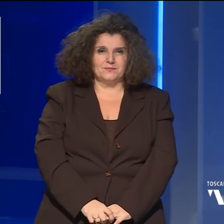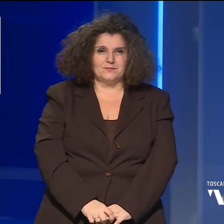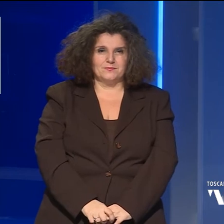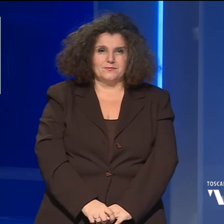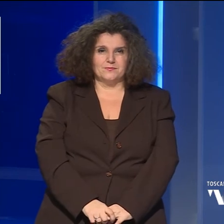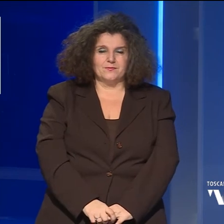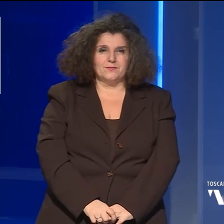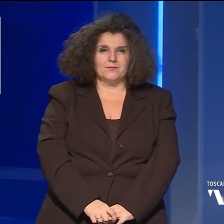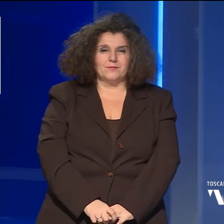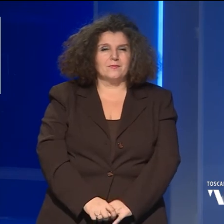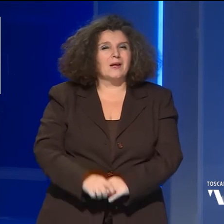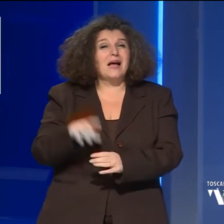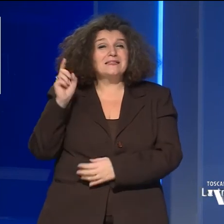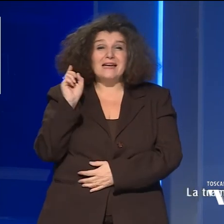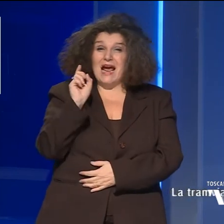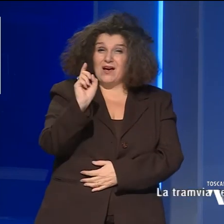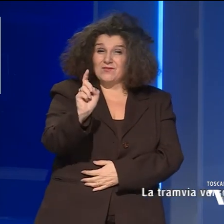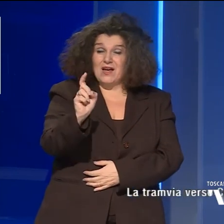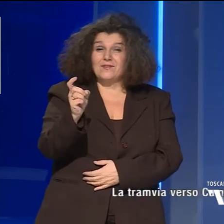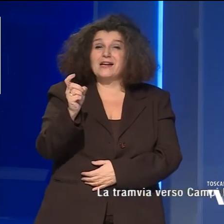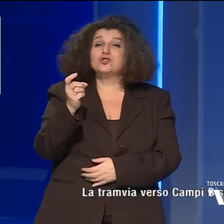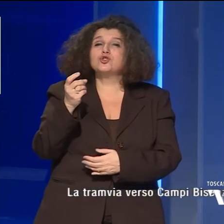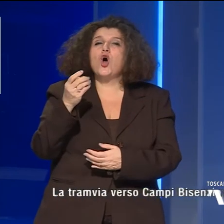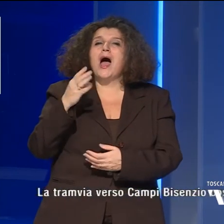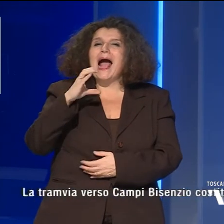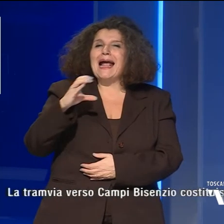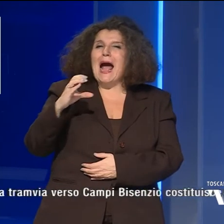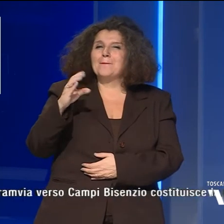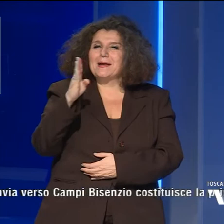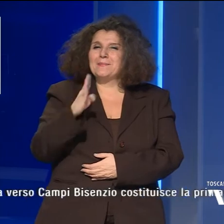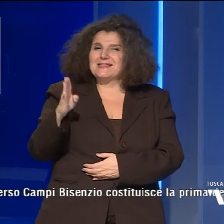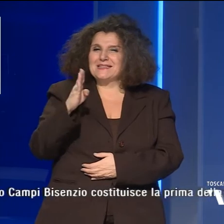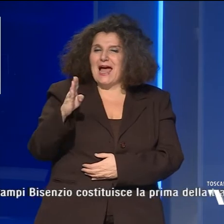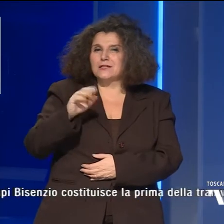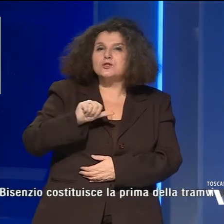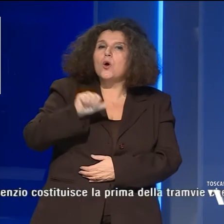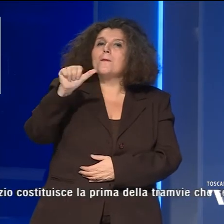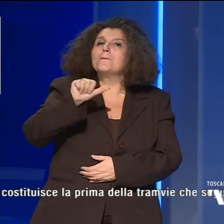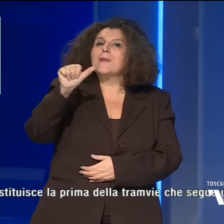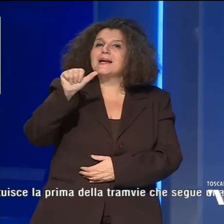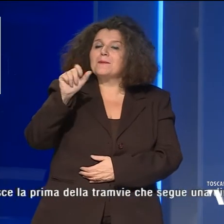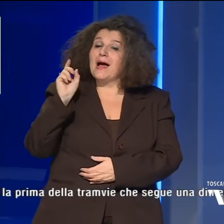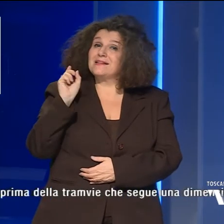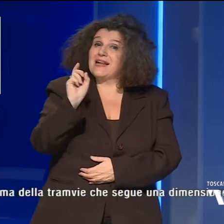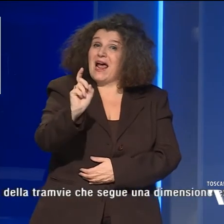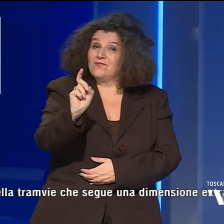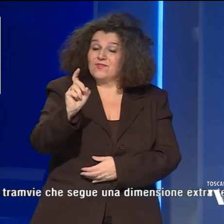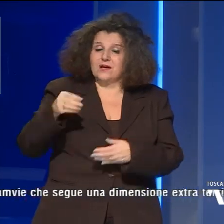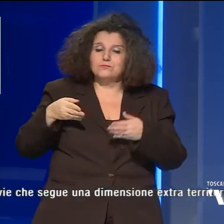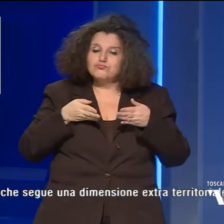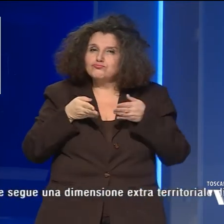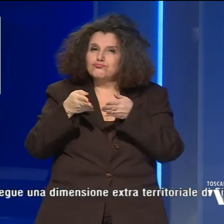La tramvia verso Campi Bisenzio costituisce la prima delle tramvie che segue una